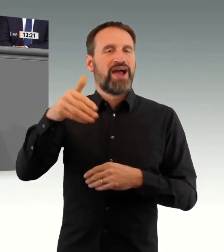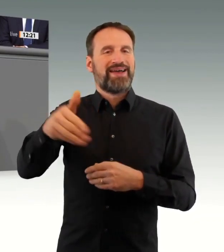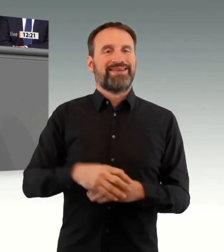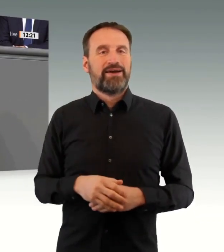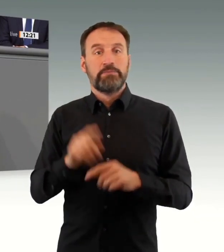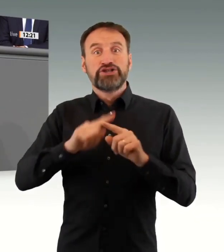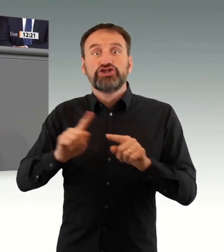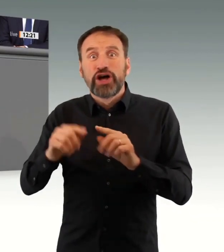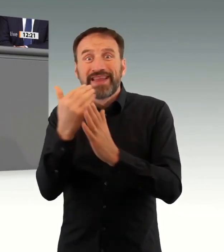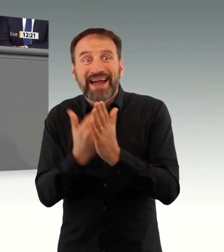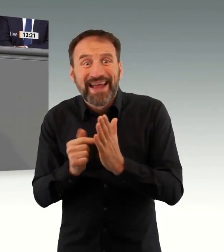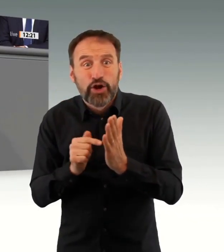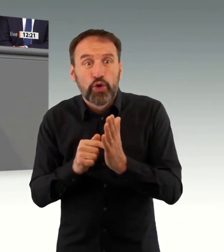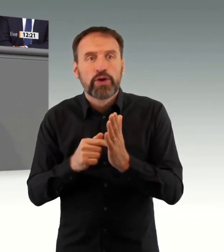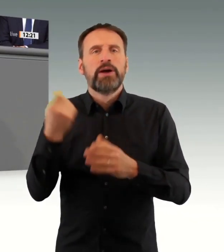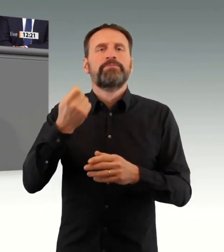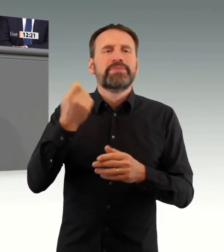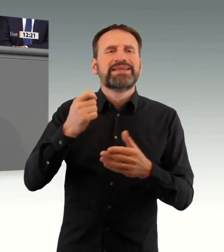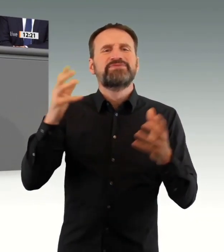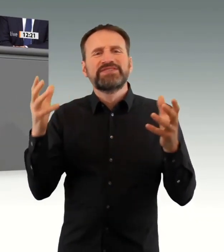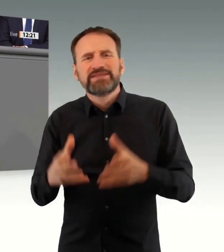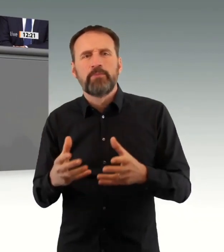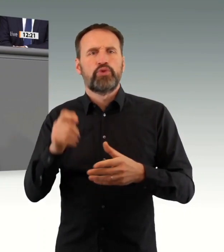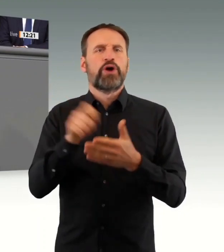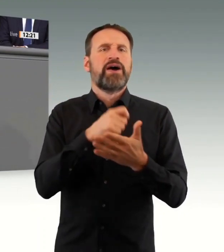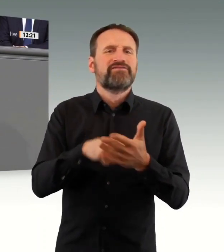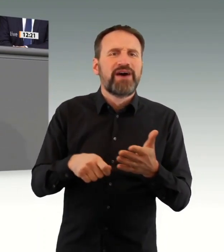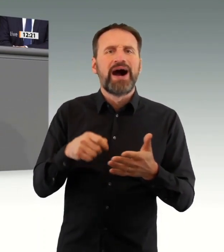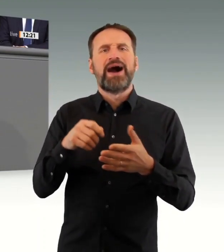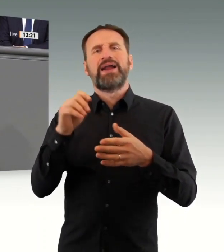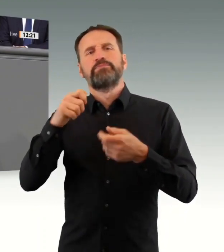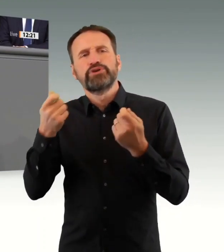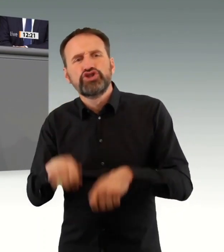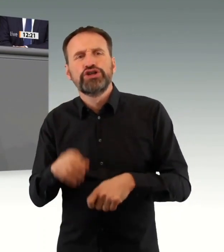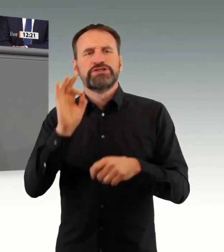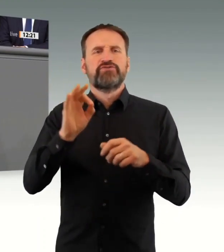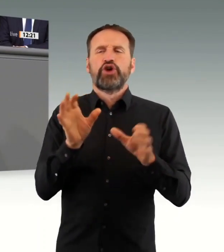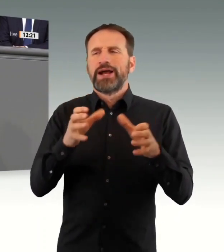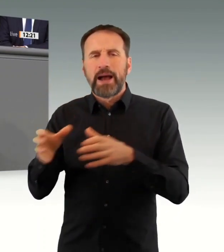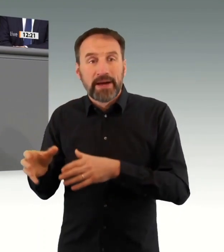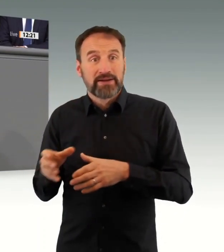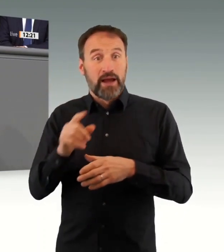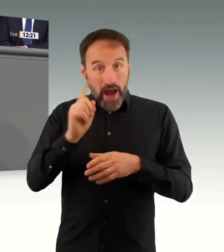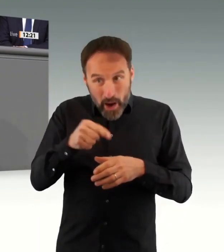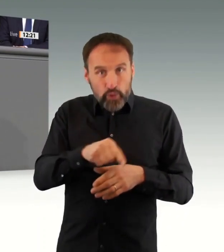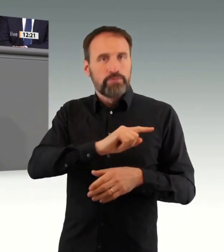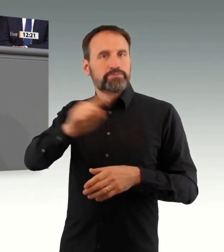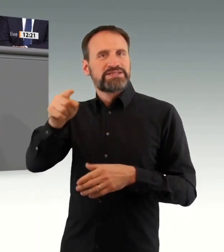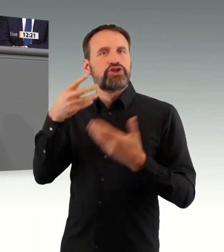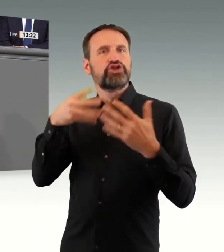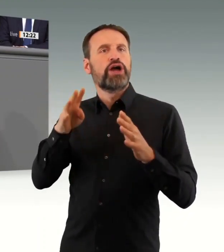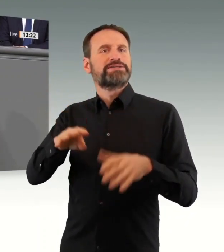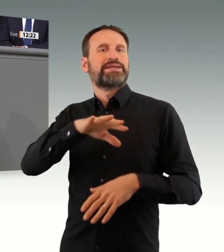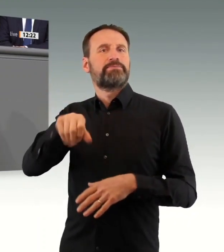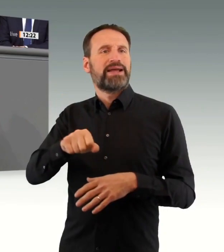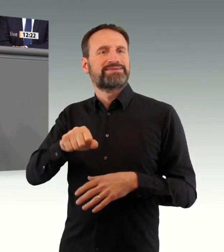hingewiesen haben. Aber auch da das gleiche Muster. Zu spät setzen Sie ein, erst am 15. November. Keine Reaktion auf die